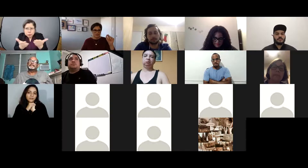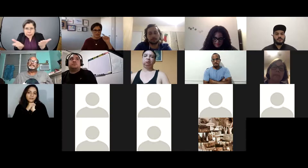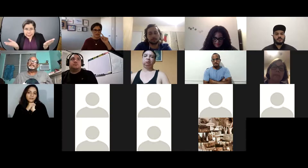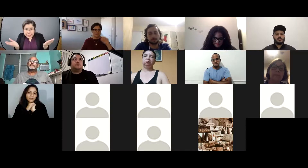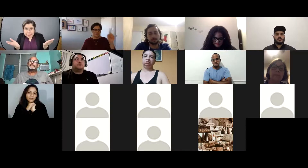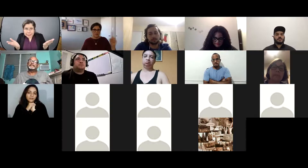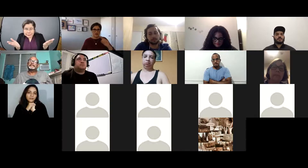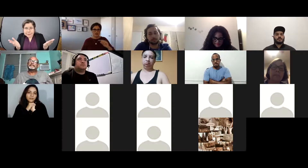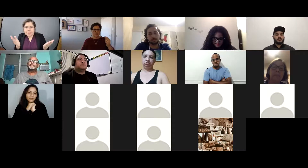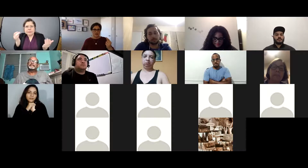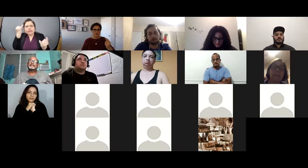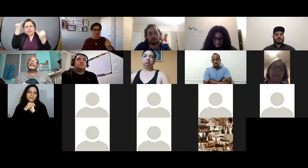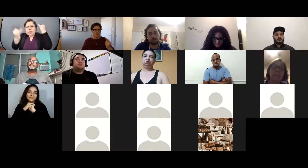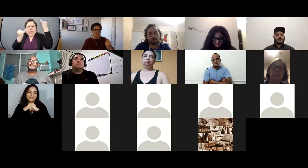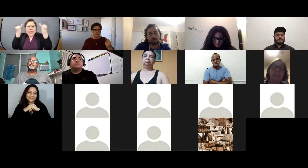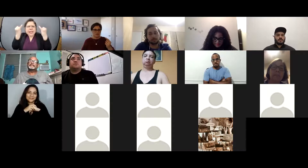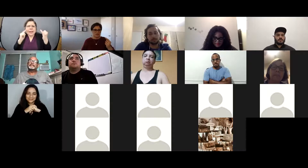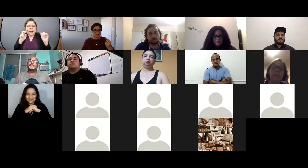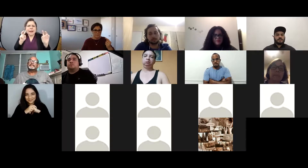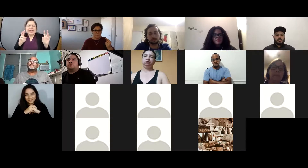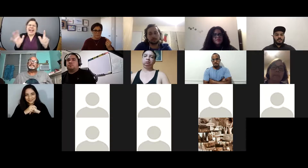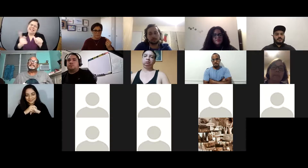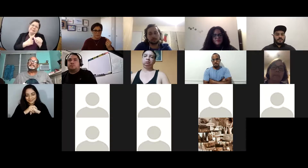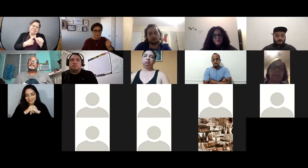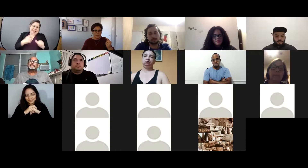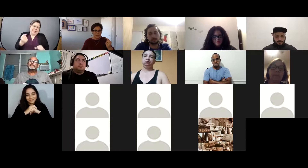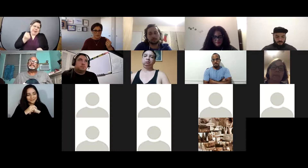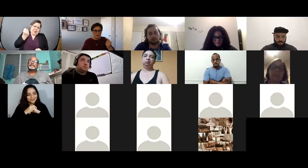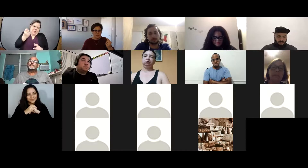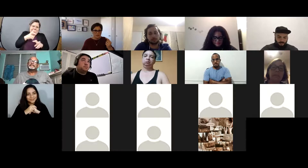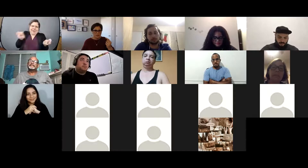antes de pasar a eso vamos a hacer el cambio de intérprete